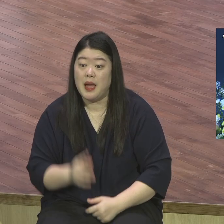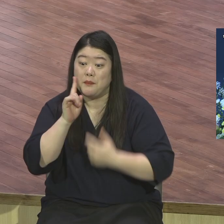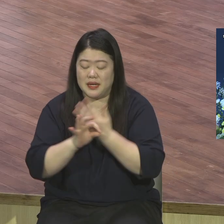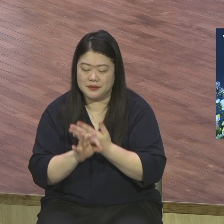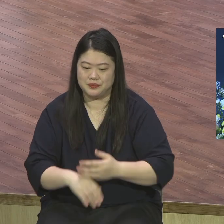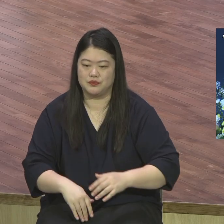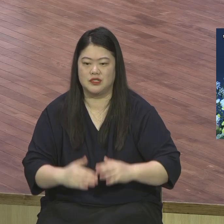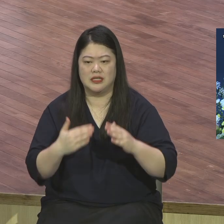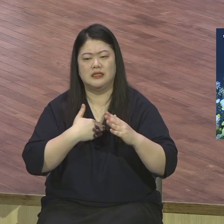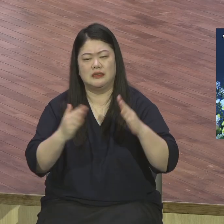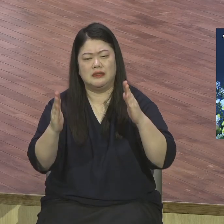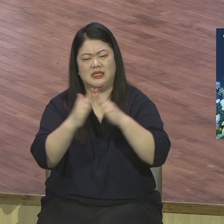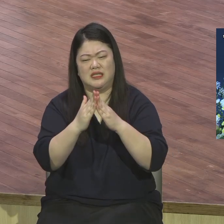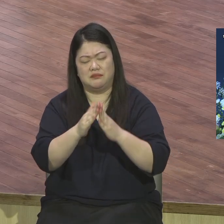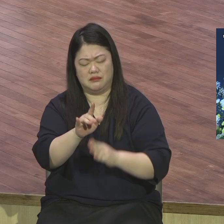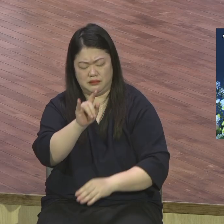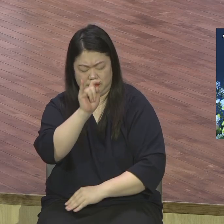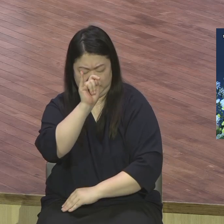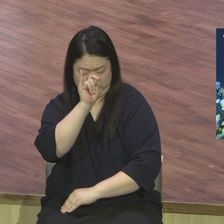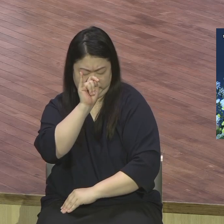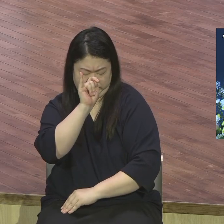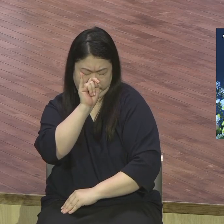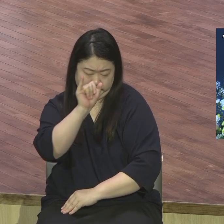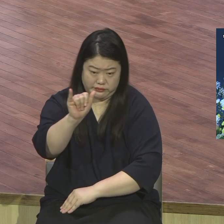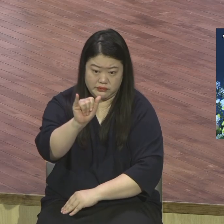그 맞으면 또 교도소가